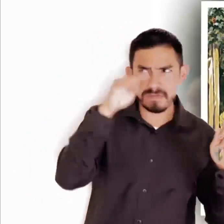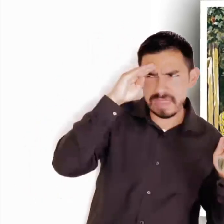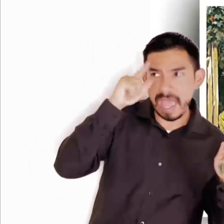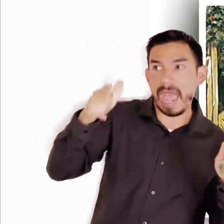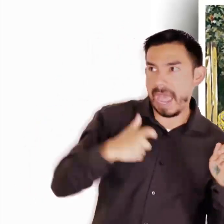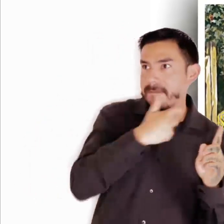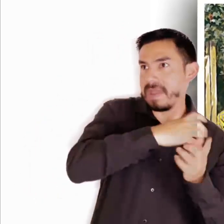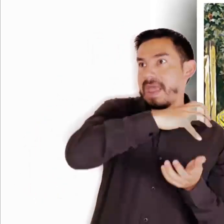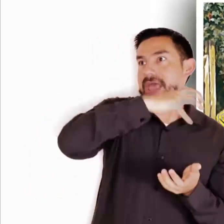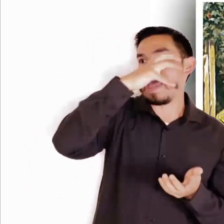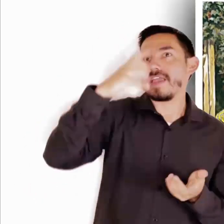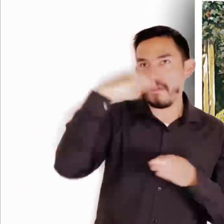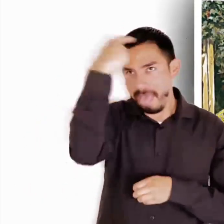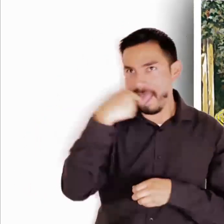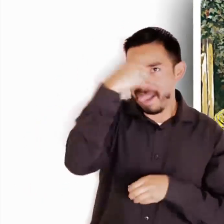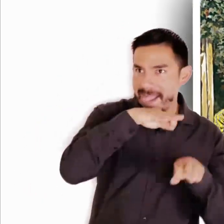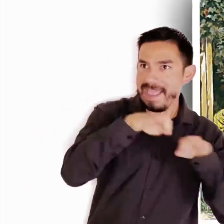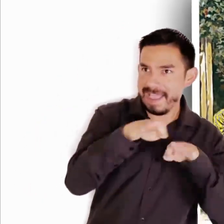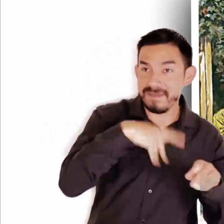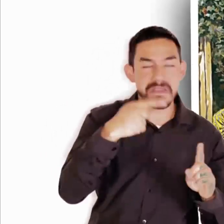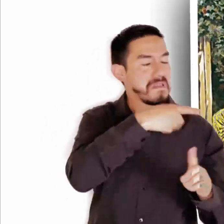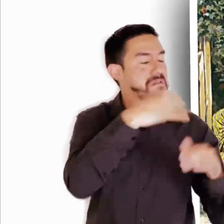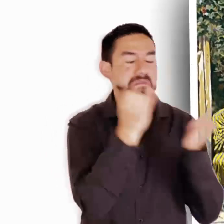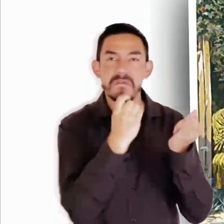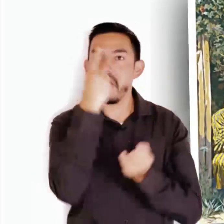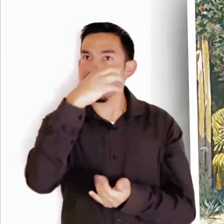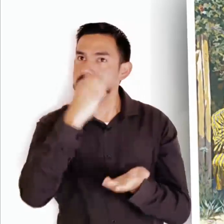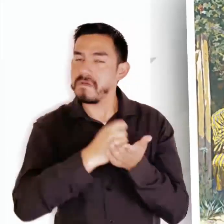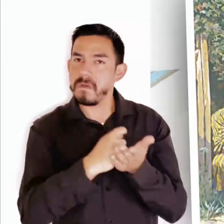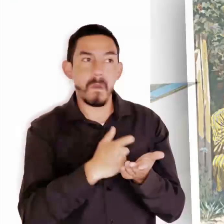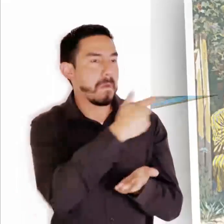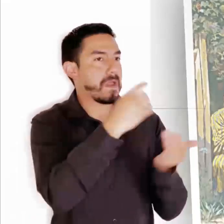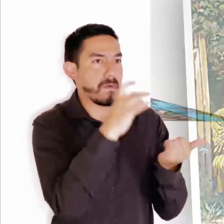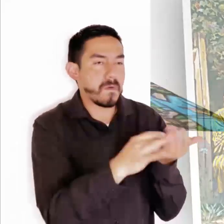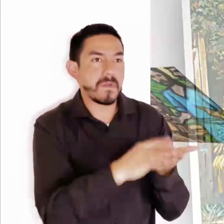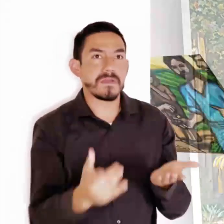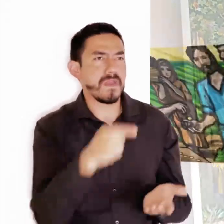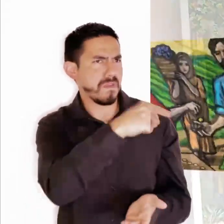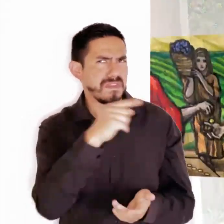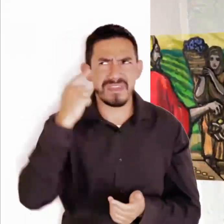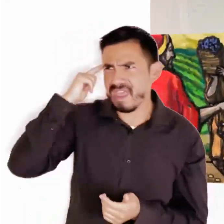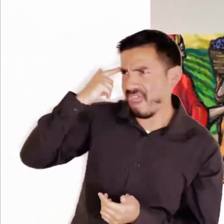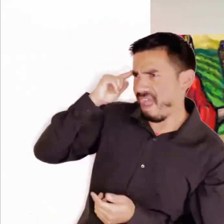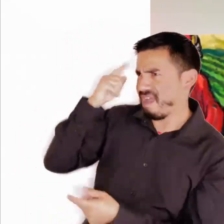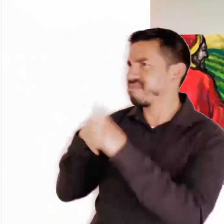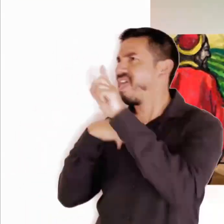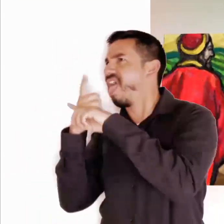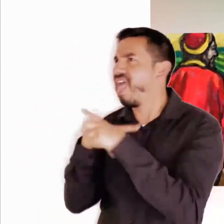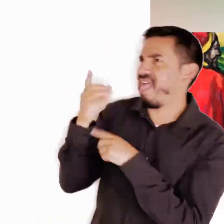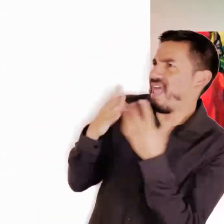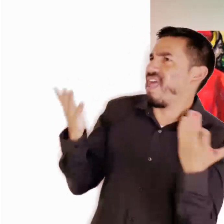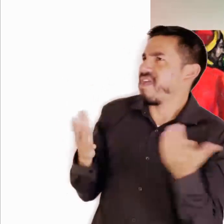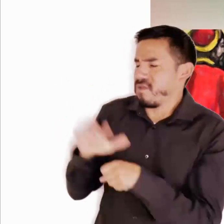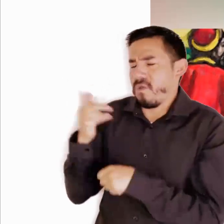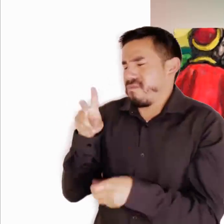su turno a los primeros creyeron que recibían más, pero también de ellos se recibieron un denario cada uno. Al recibirlo comenzaron a